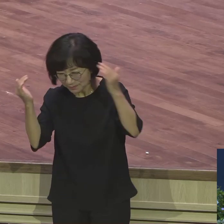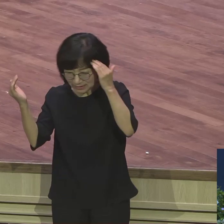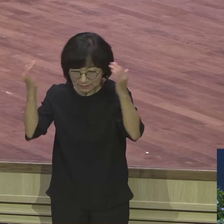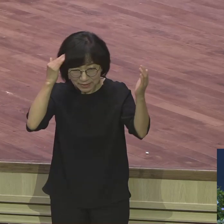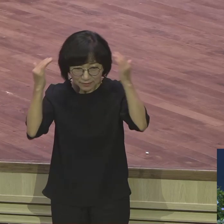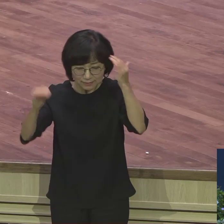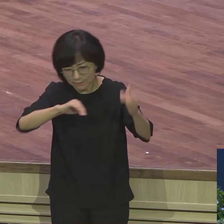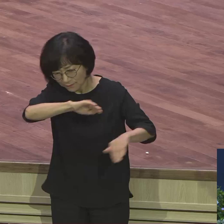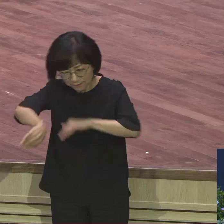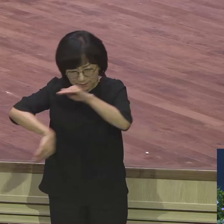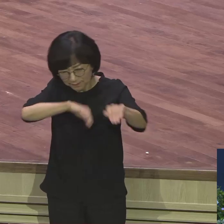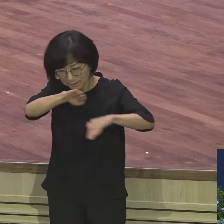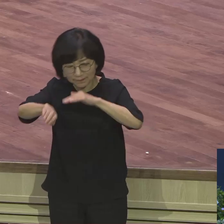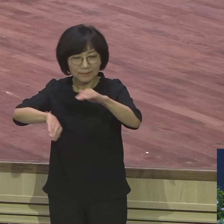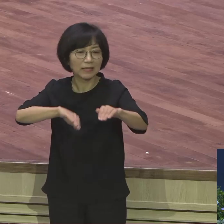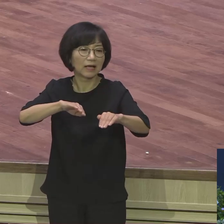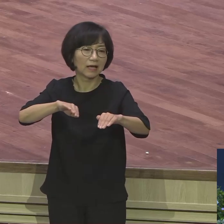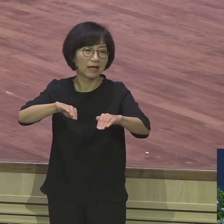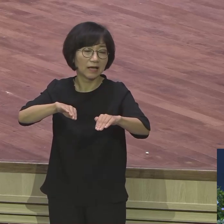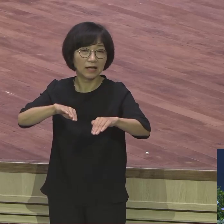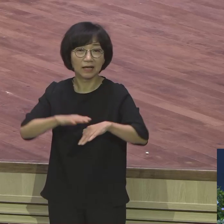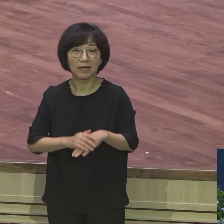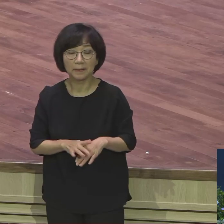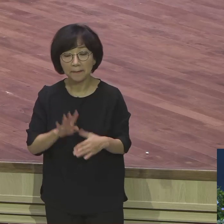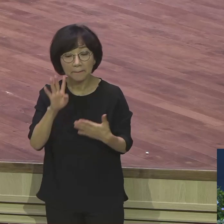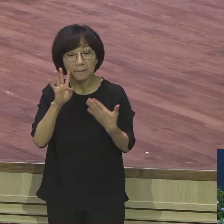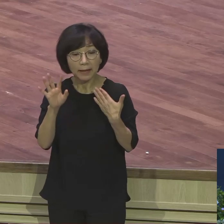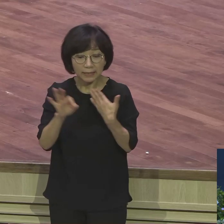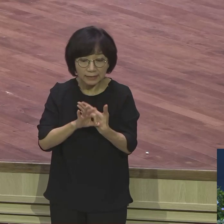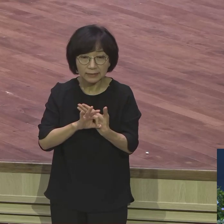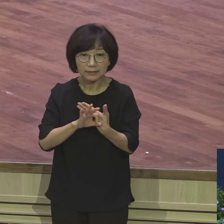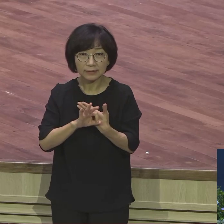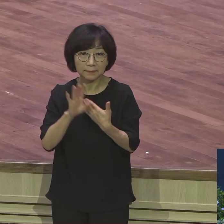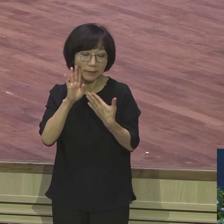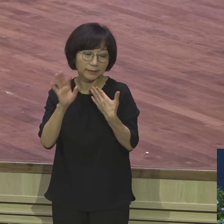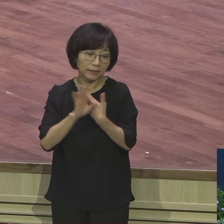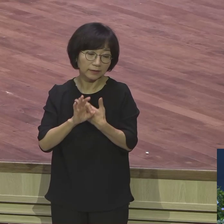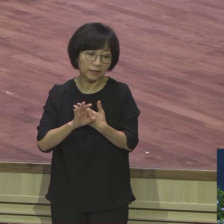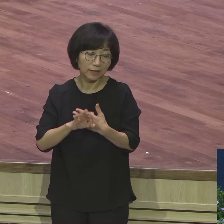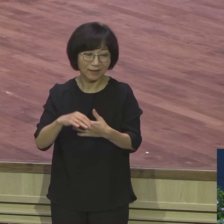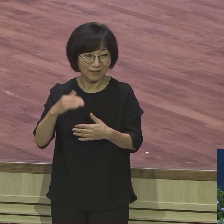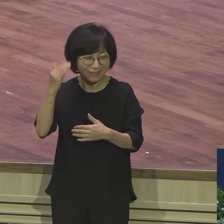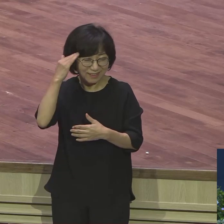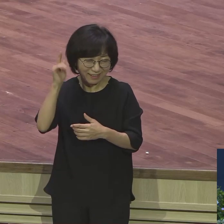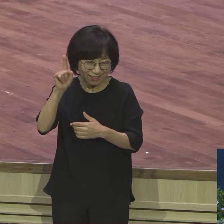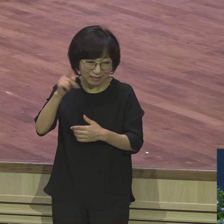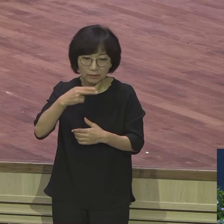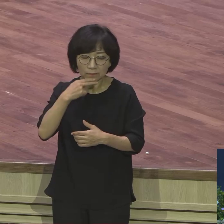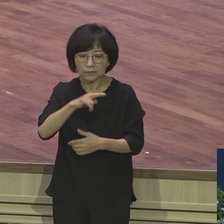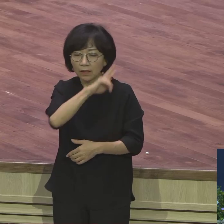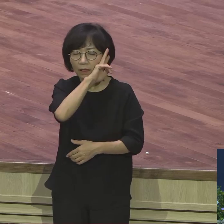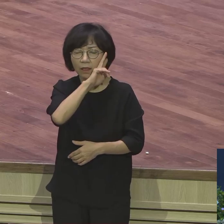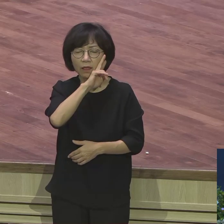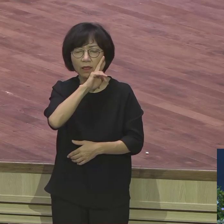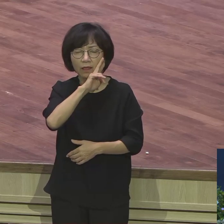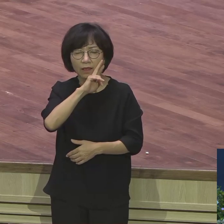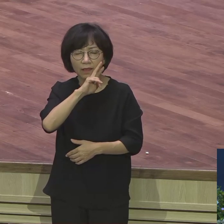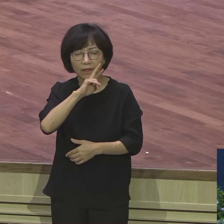아무 장애물이 없이 무을 입성하는 경우는 극히도 하나님 앞에